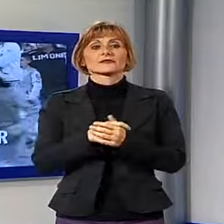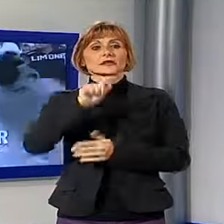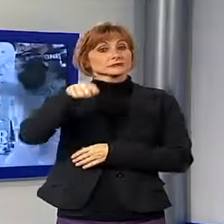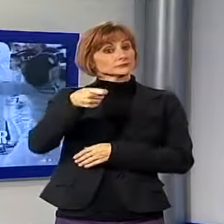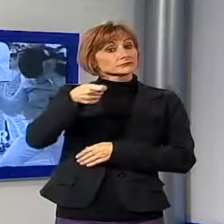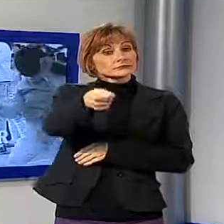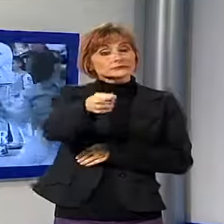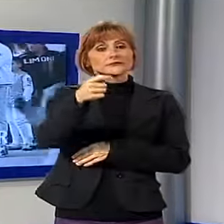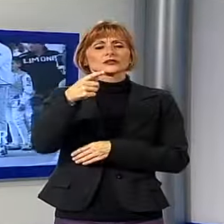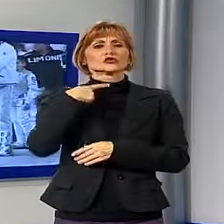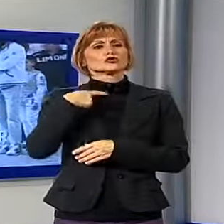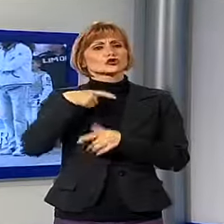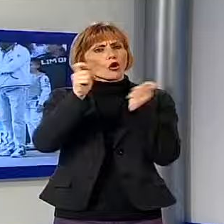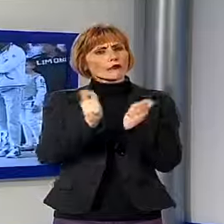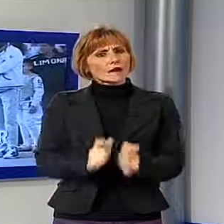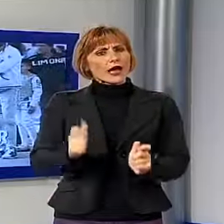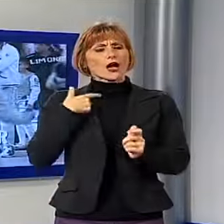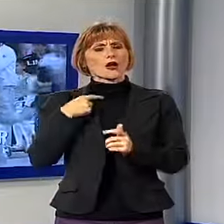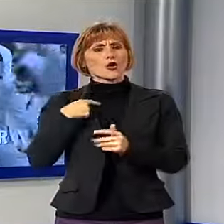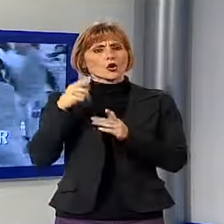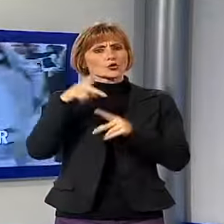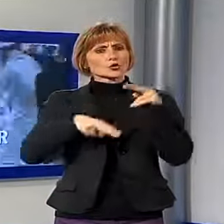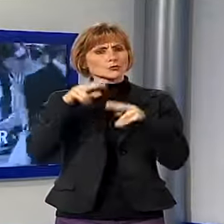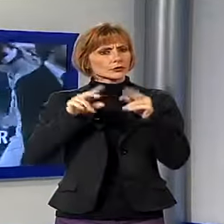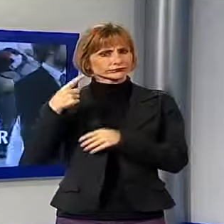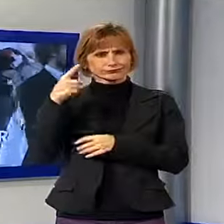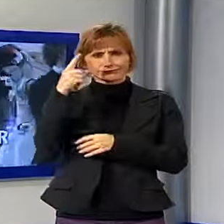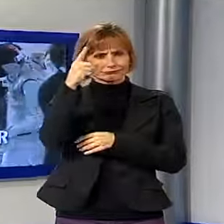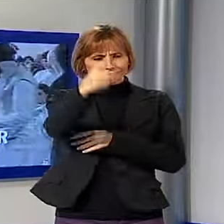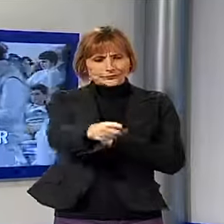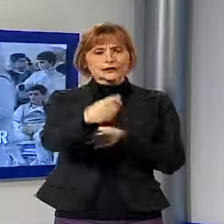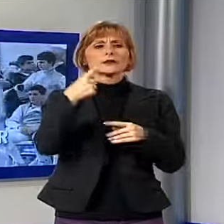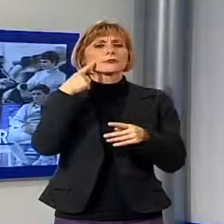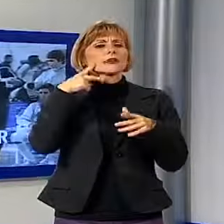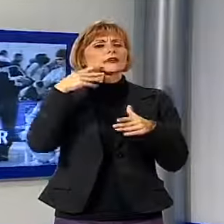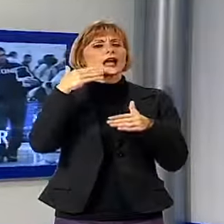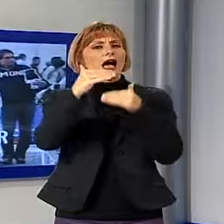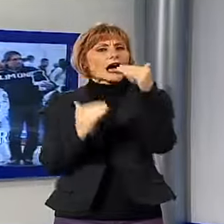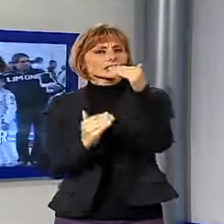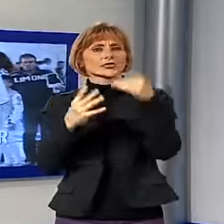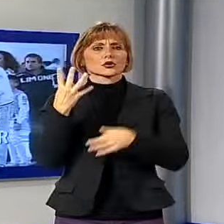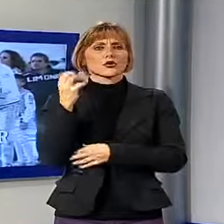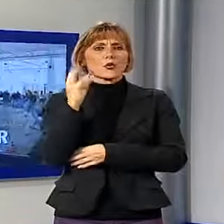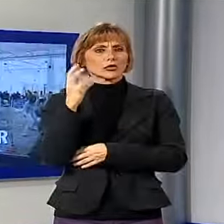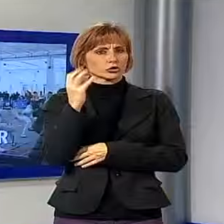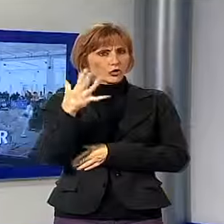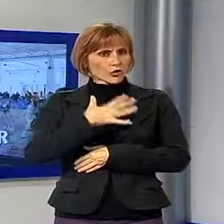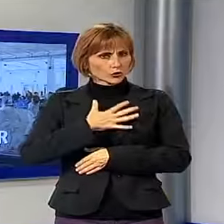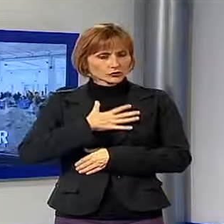da record, numeri impressionanti per la manifestazione schermistica riservata agli Under-14 che si è svolta per due giorni al Polo